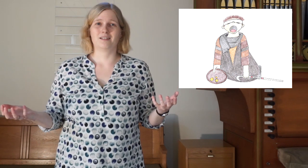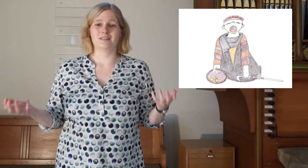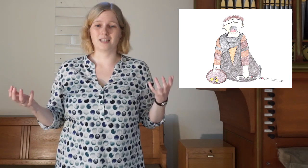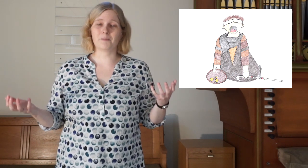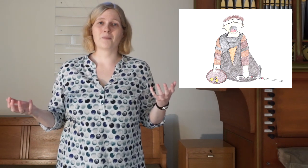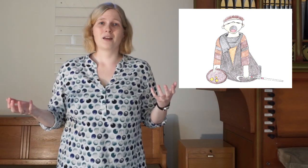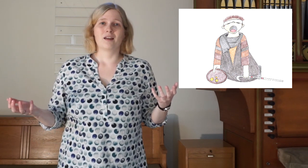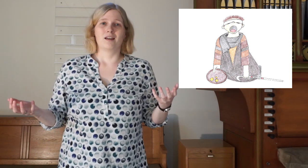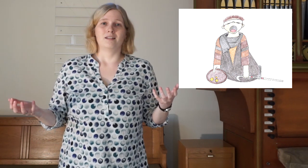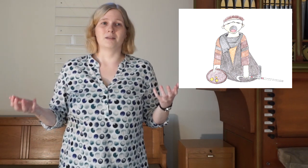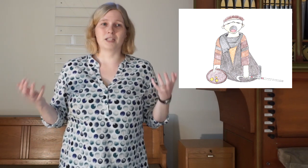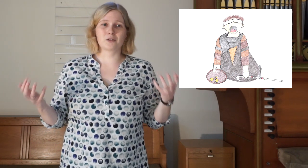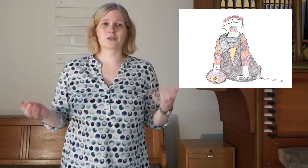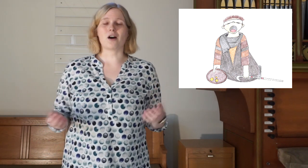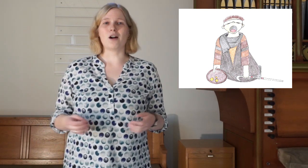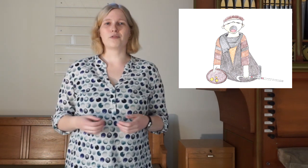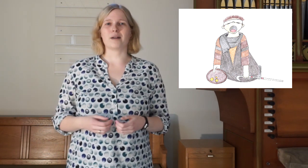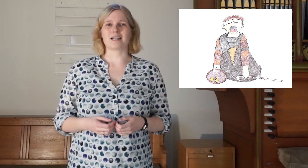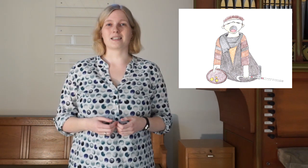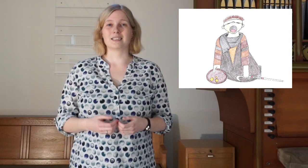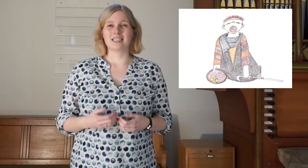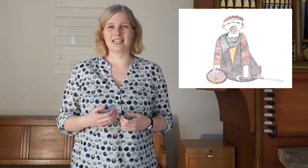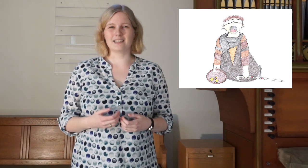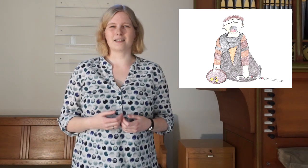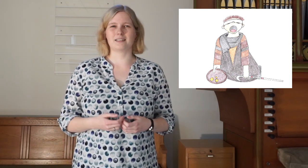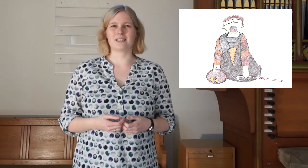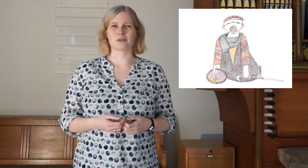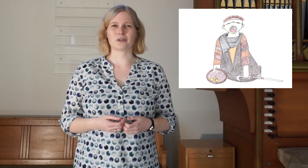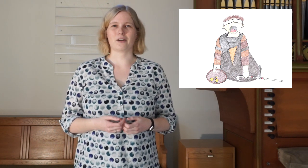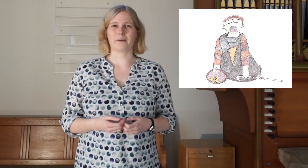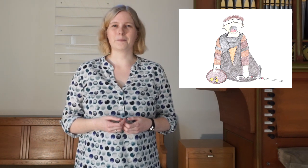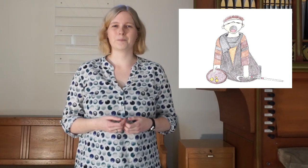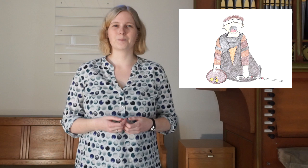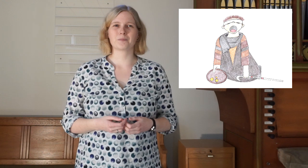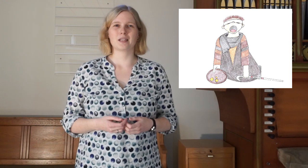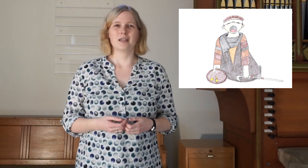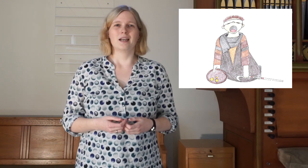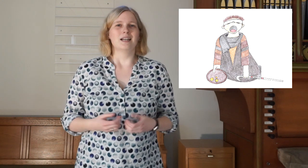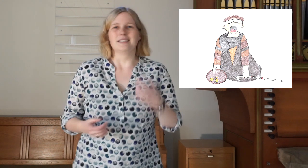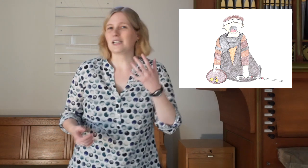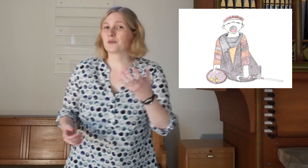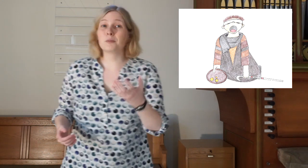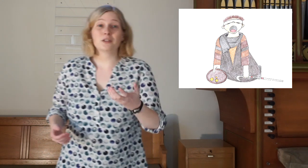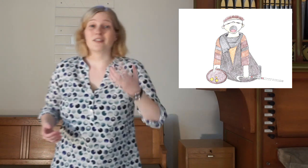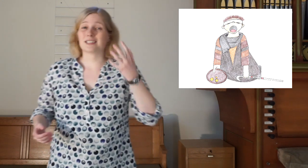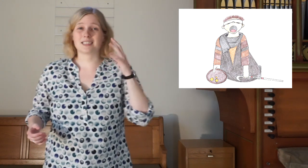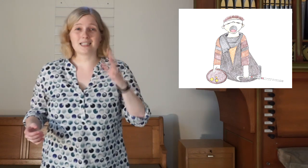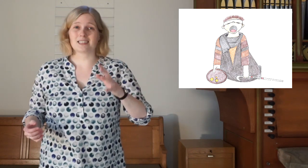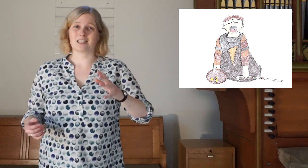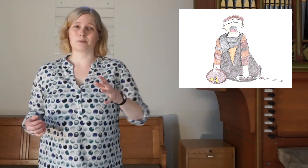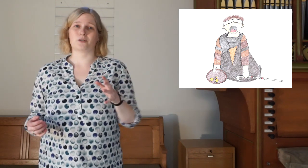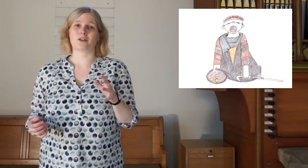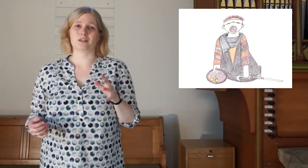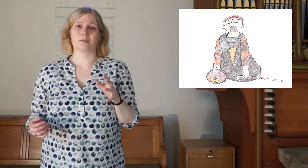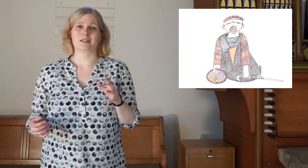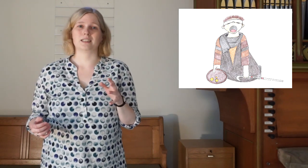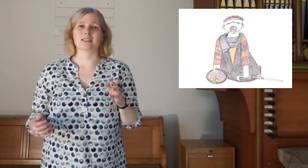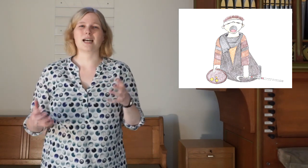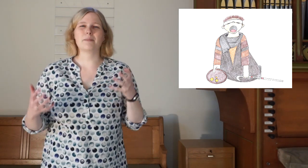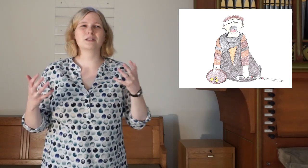Dem, dem Jesus geholfen hatte, endlich sehen zu können. Da ist für mich was ganz, ganz Besonderes passiert. Da habe ich